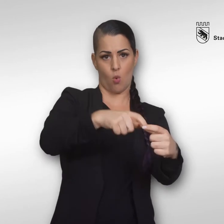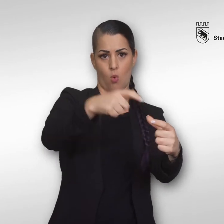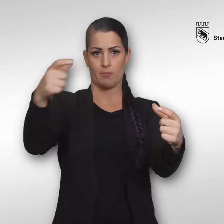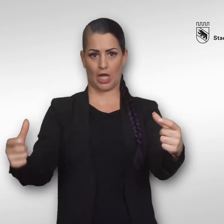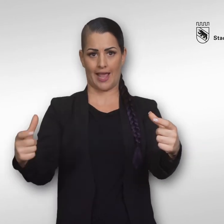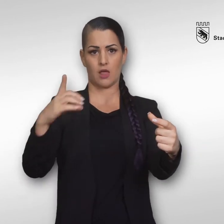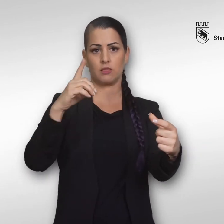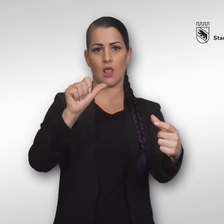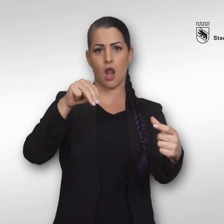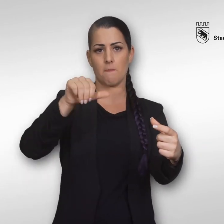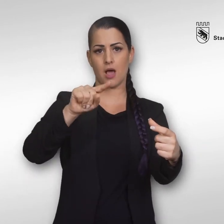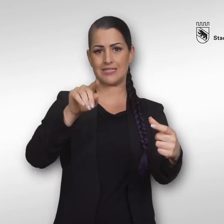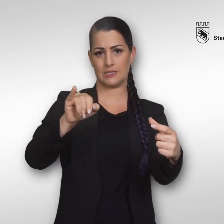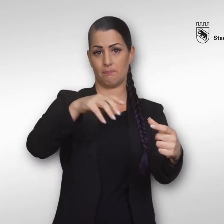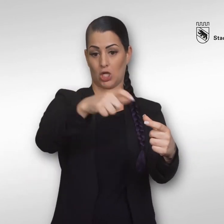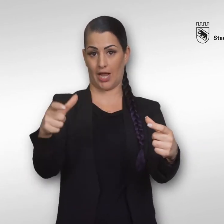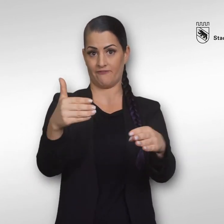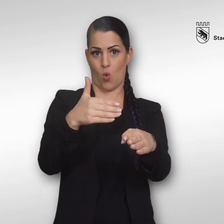vor der Danmazi-Brücke aus dem Wasser zu sein.